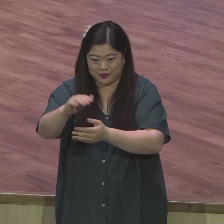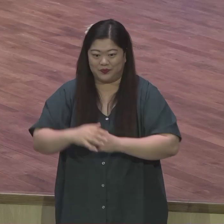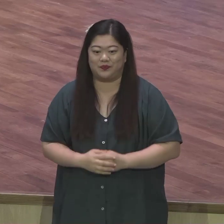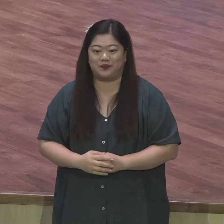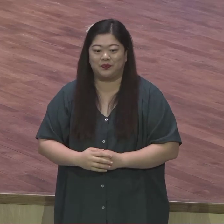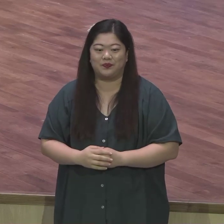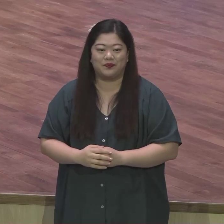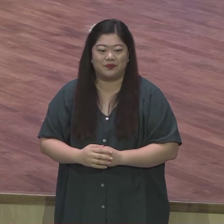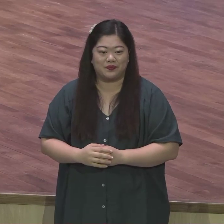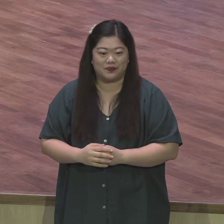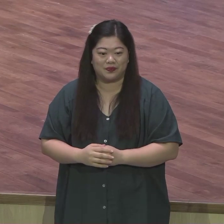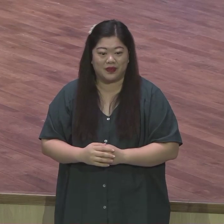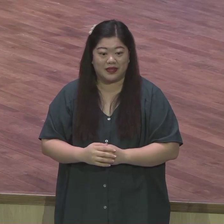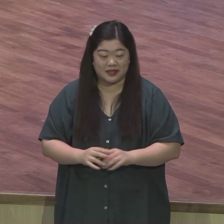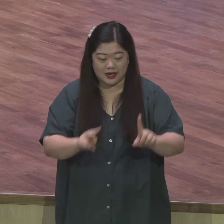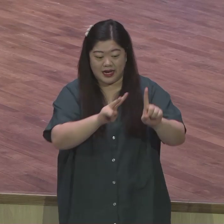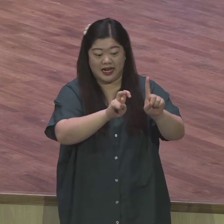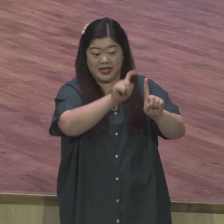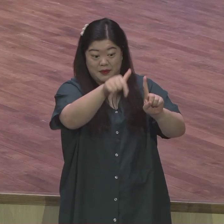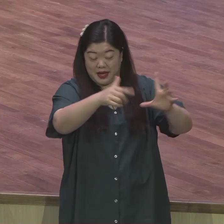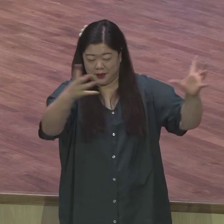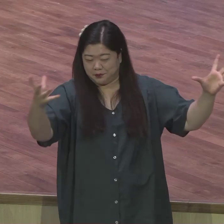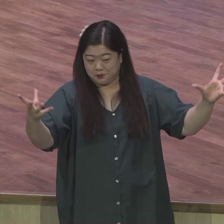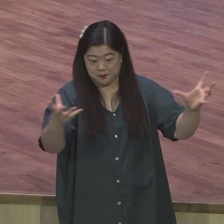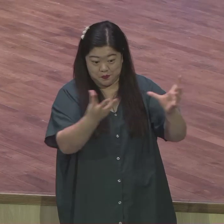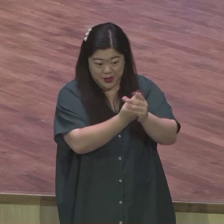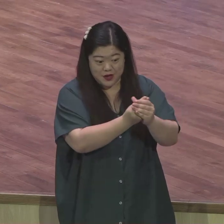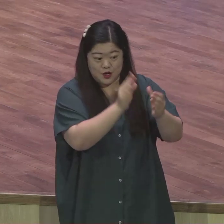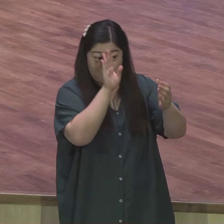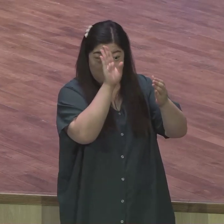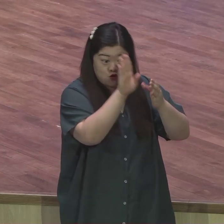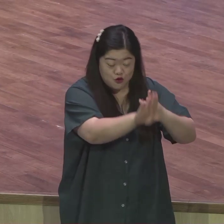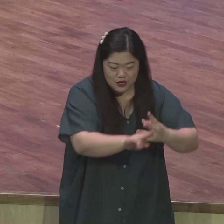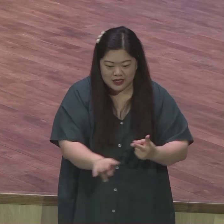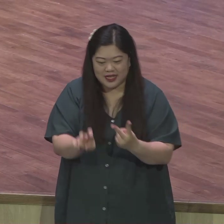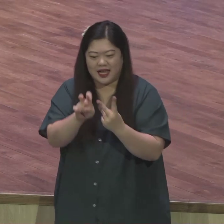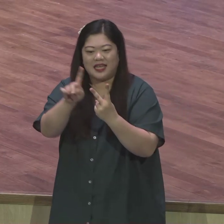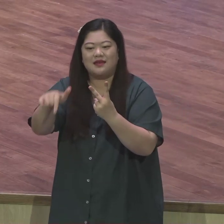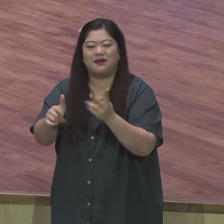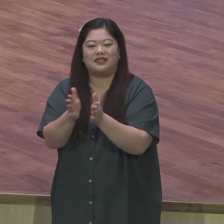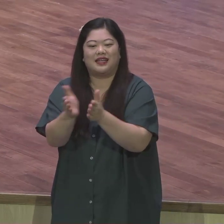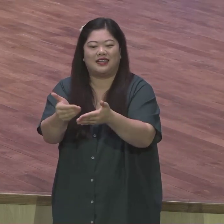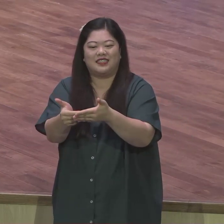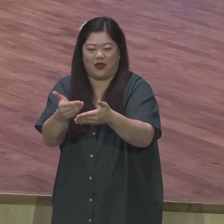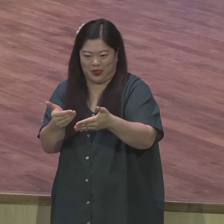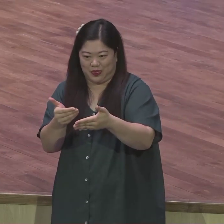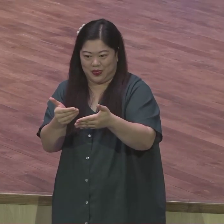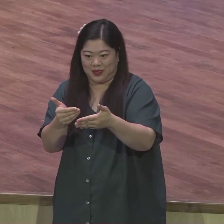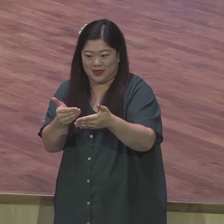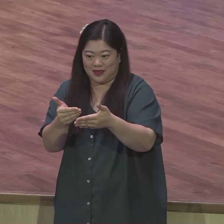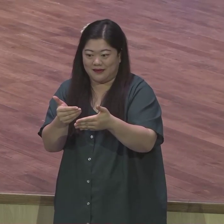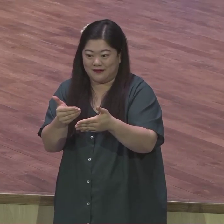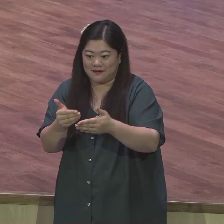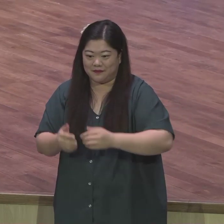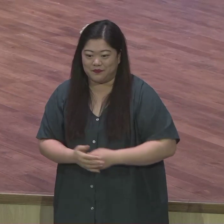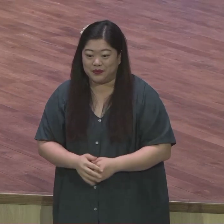1막을 마무리하고 이제 2막을 시작하는데 지금까지 살펴본 이